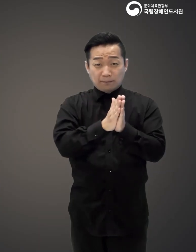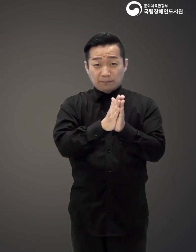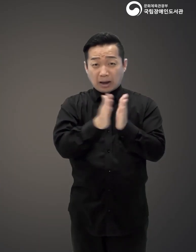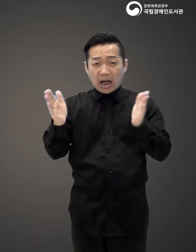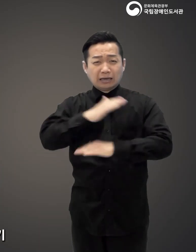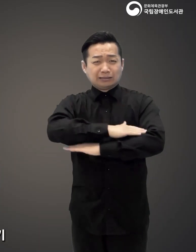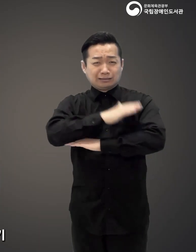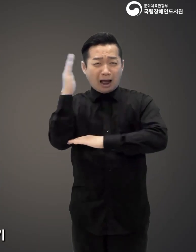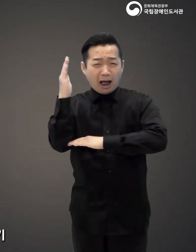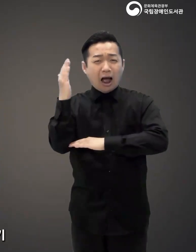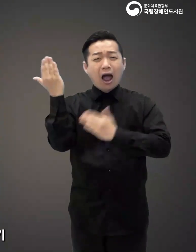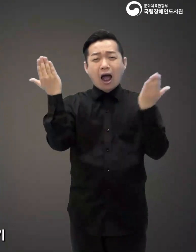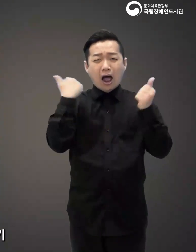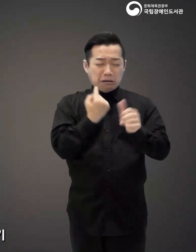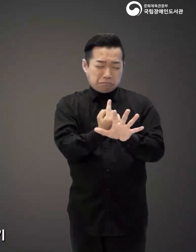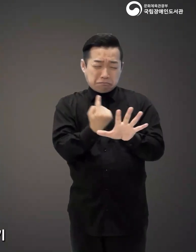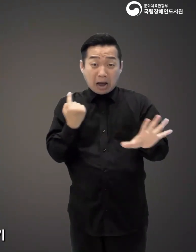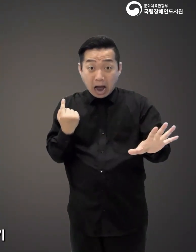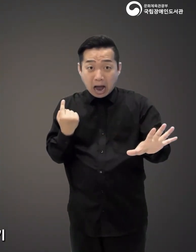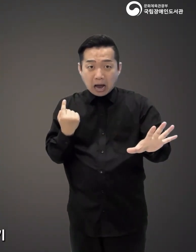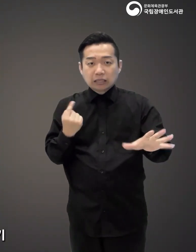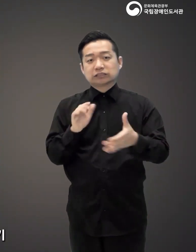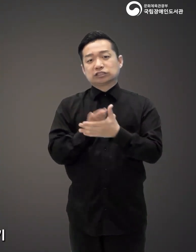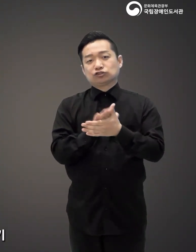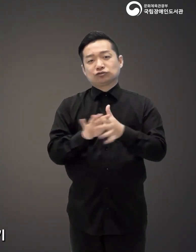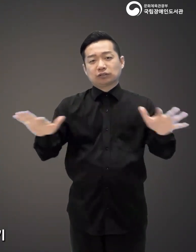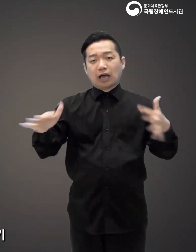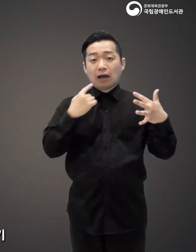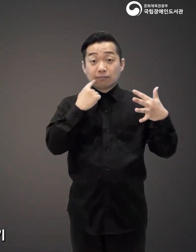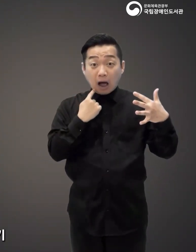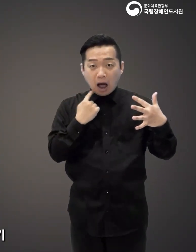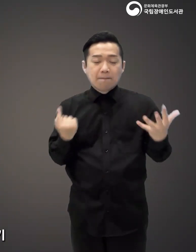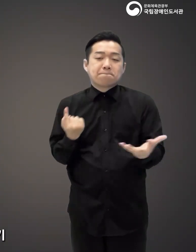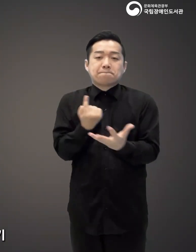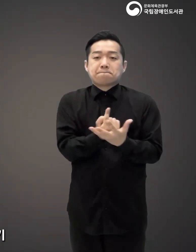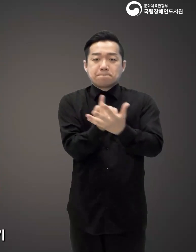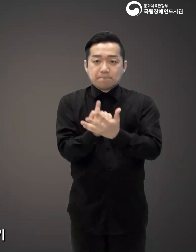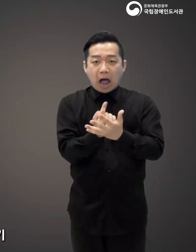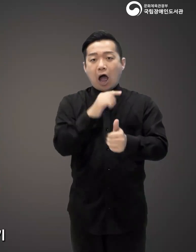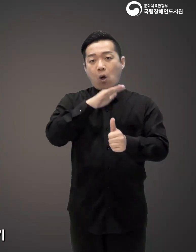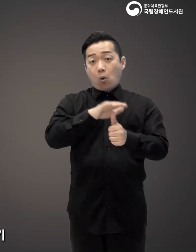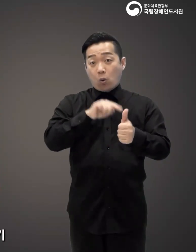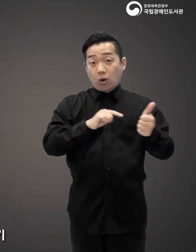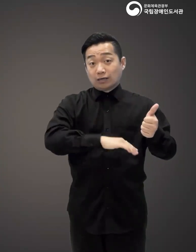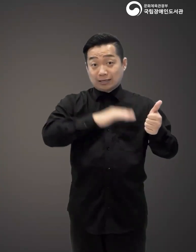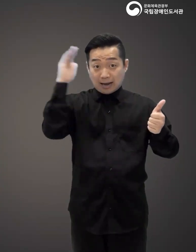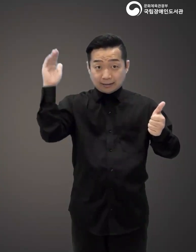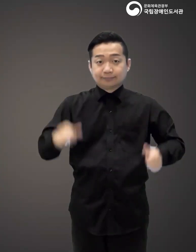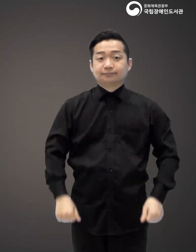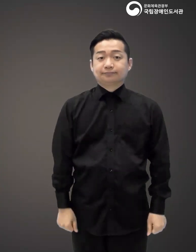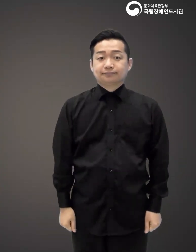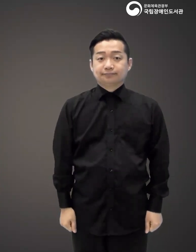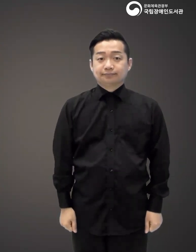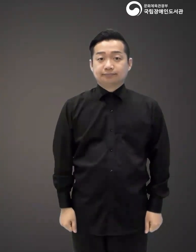학교의 아웃사이더에서 친구들 모두가 부러워하는 인싸가 된 한 소년의 이야기